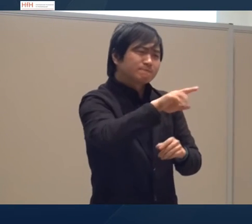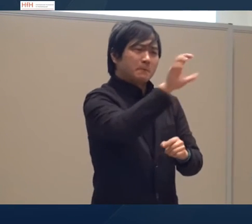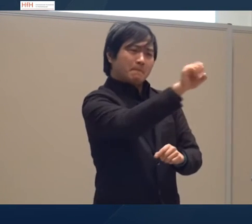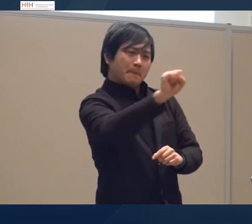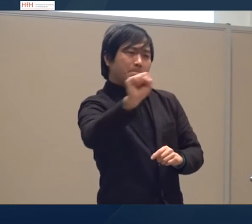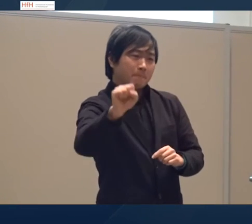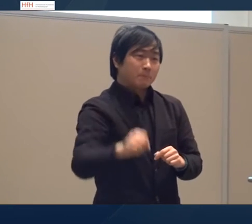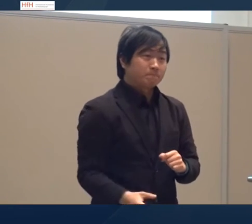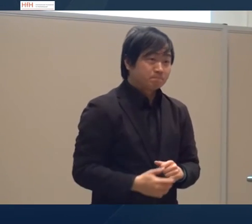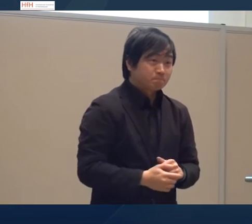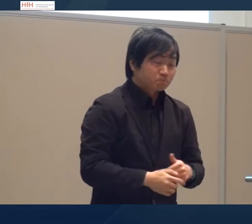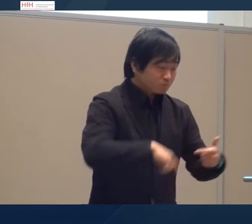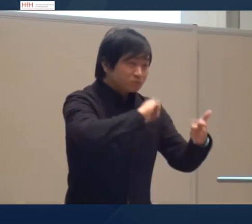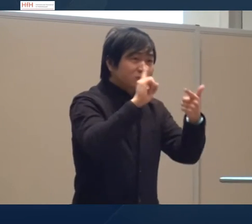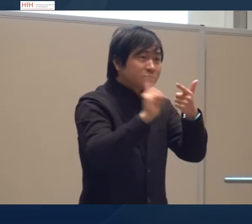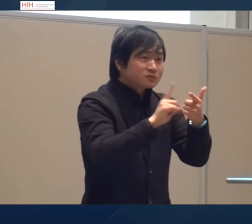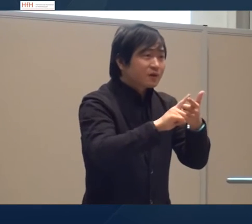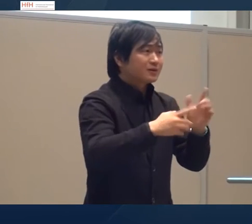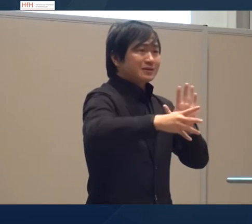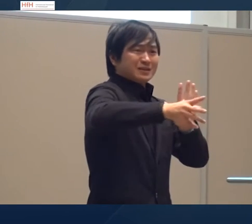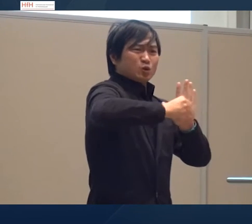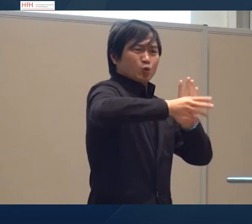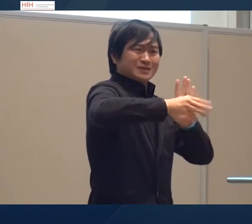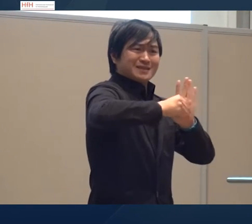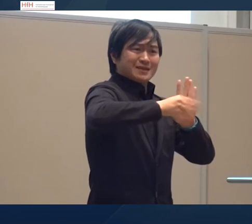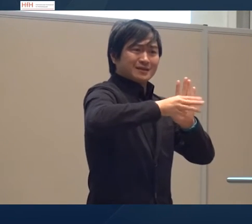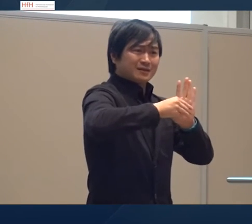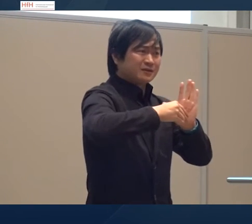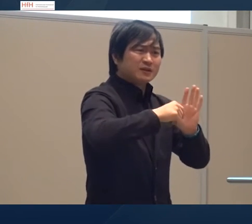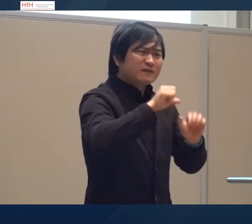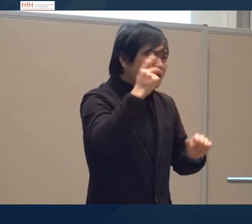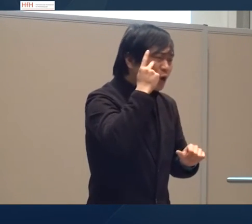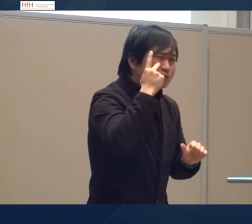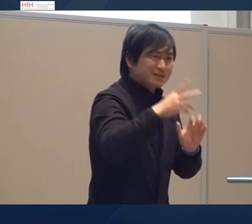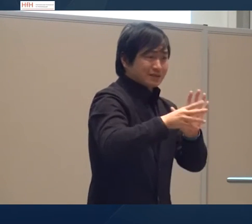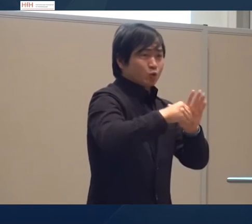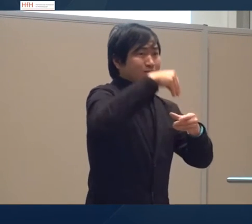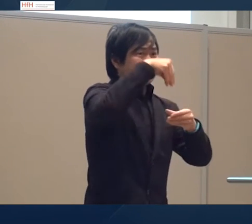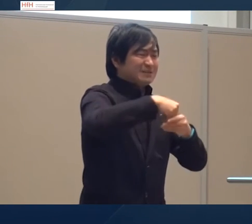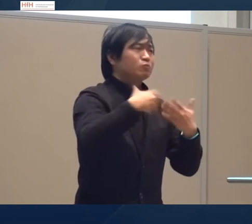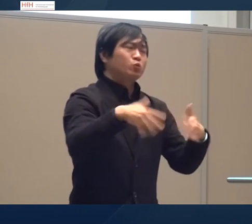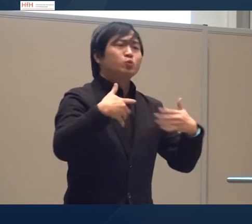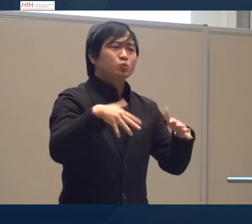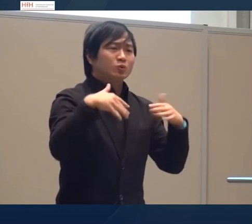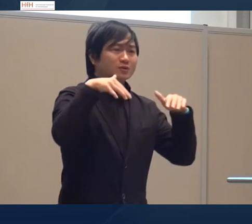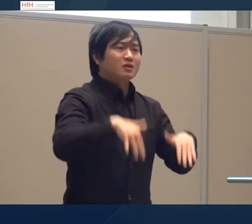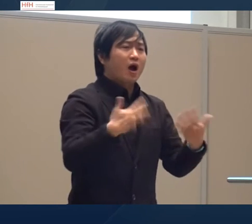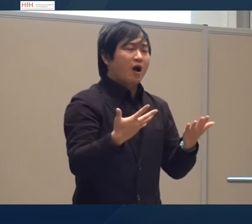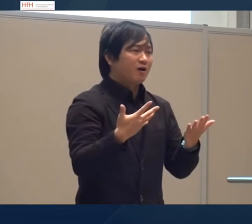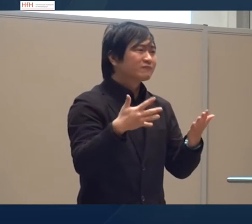analysieren und die Phänomene festhalten. Zweitens geht es um die Ikonizität. Da gibt es viele Beispiele.